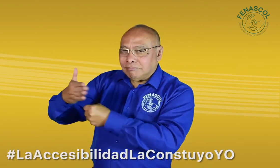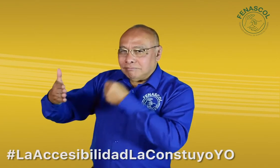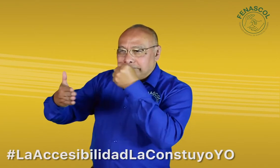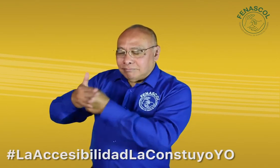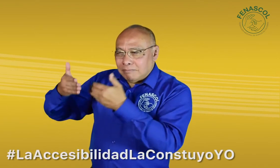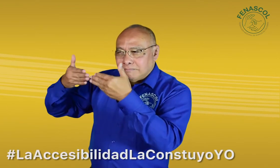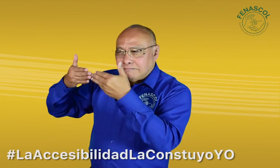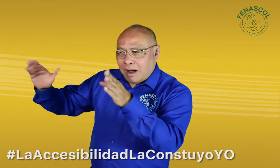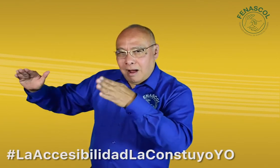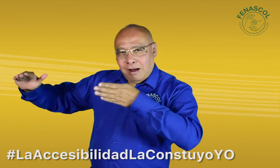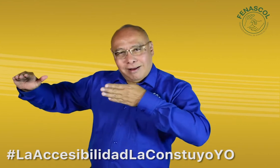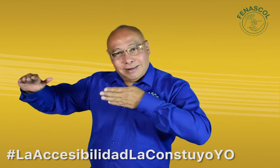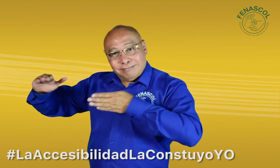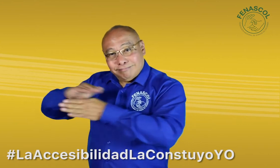accesibilidad la construyo yo.